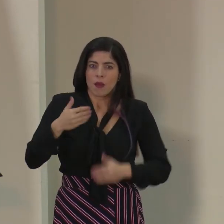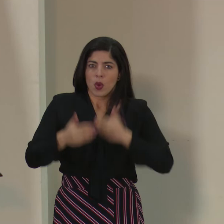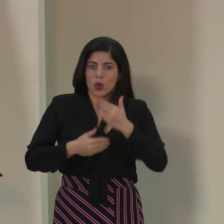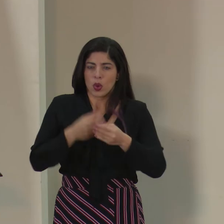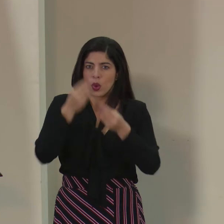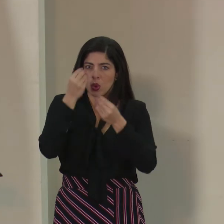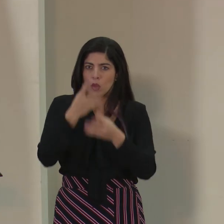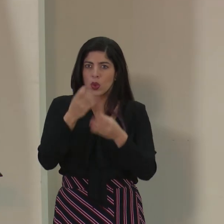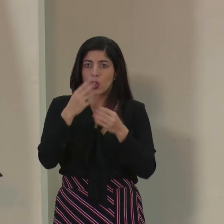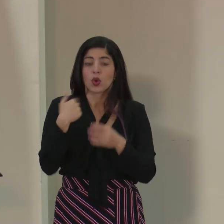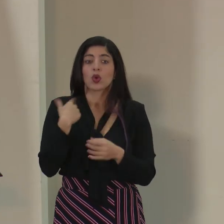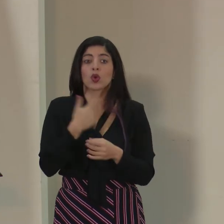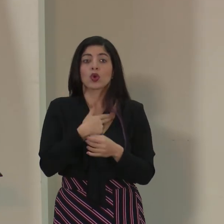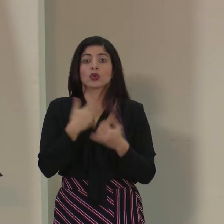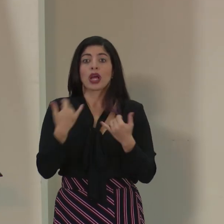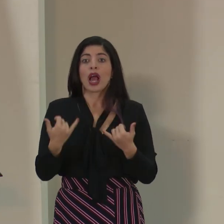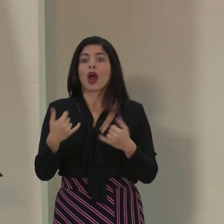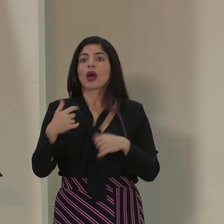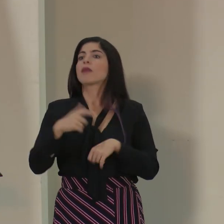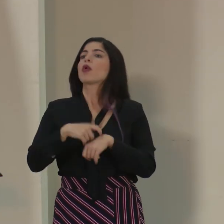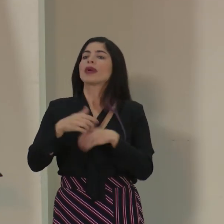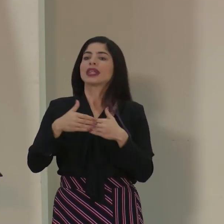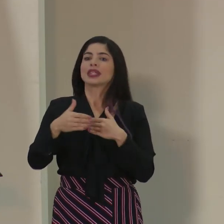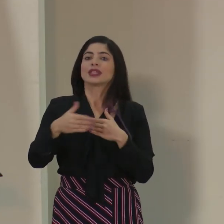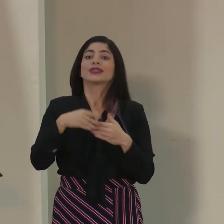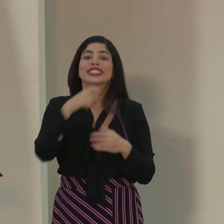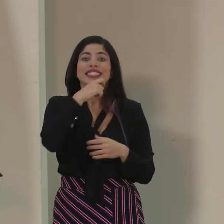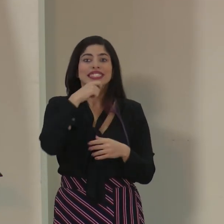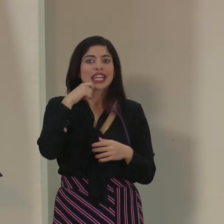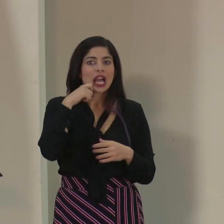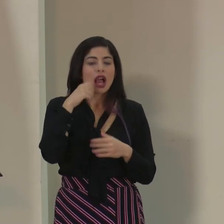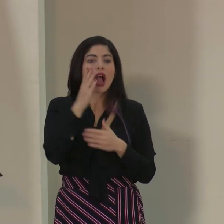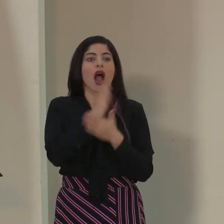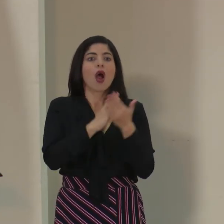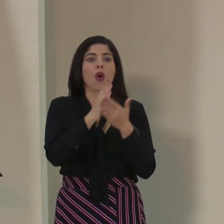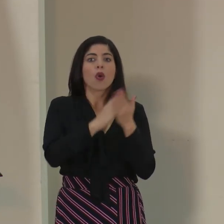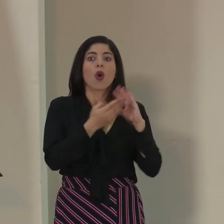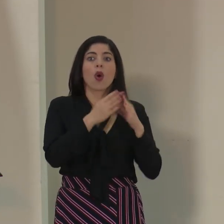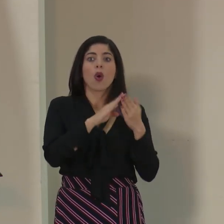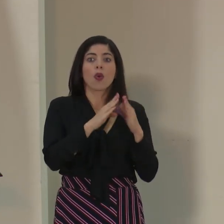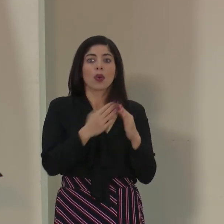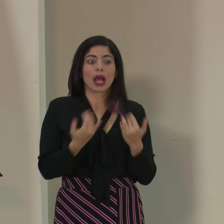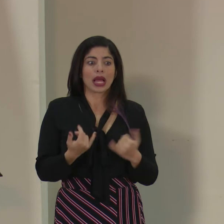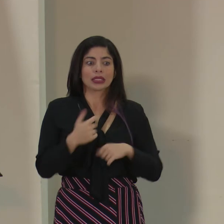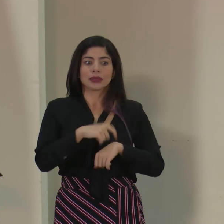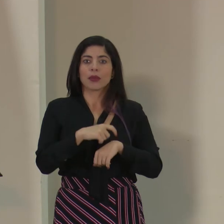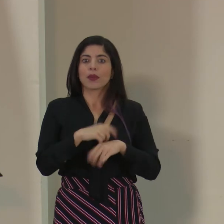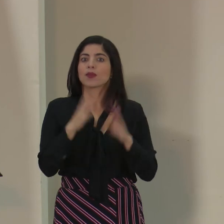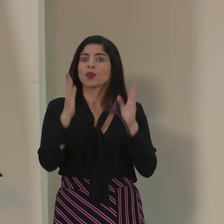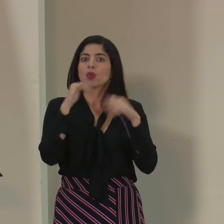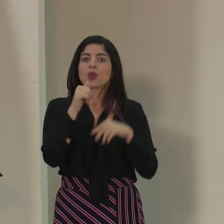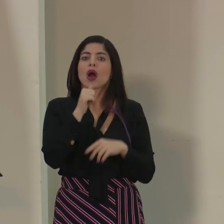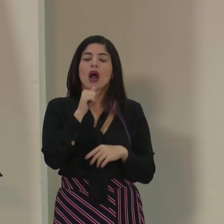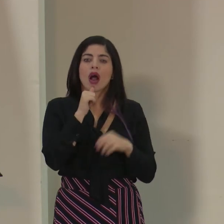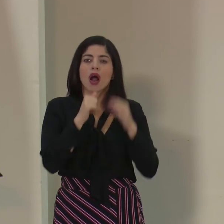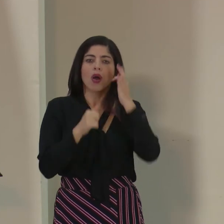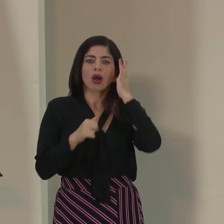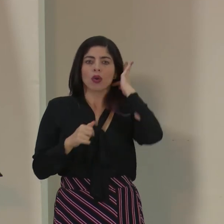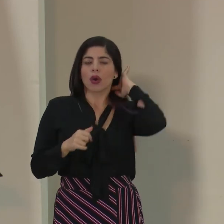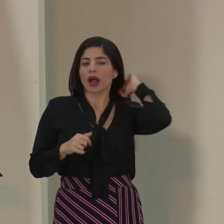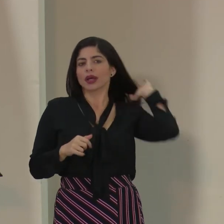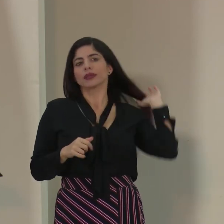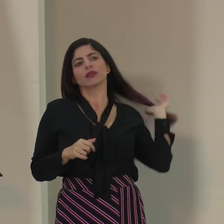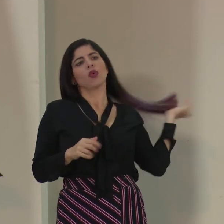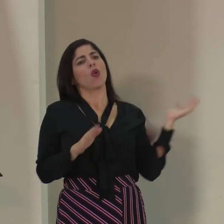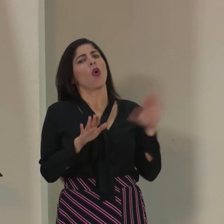estamos en una estación seca, donde hay comunidades que a esta hora no hay agua. ¿Cómo